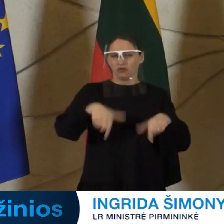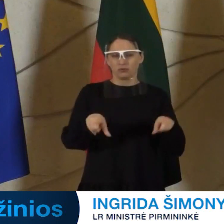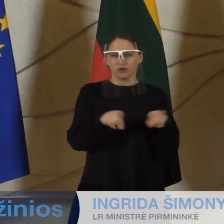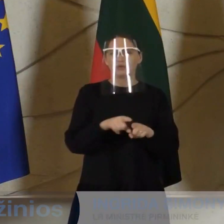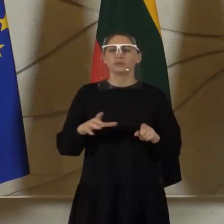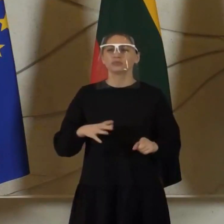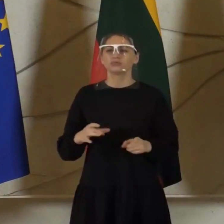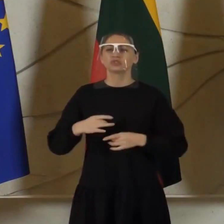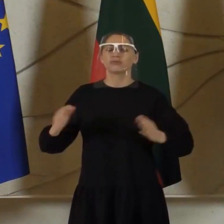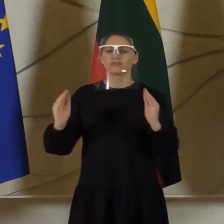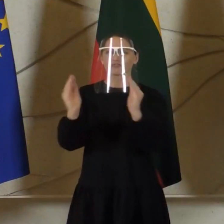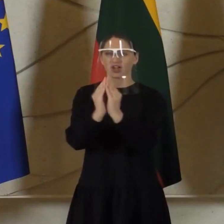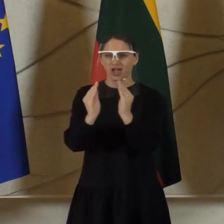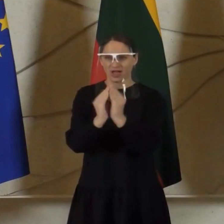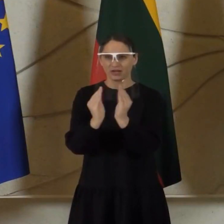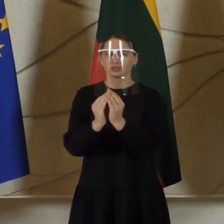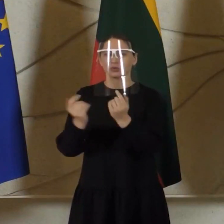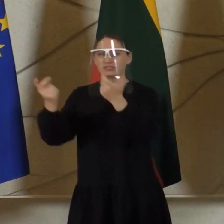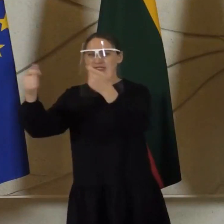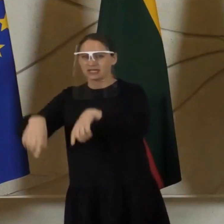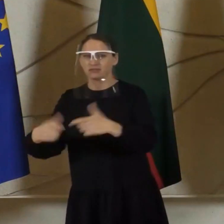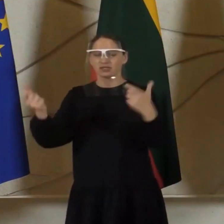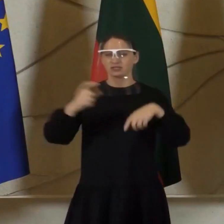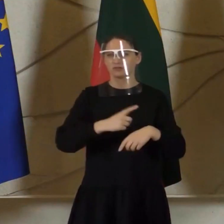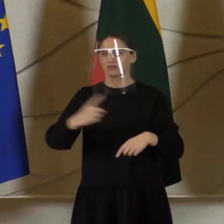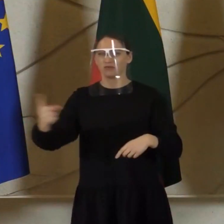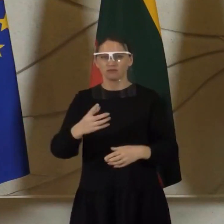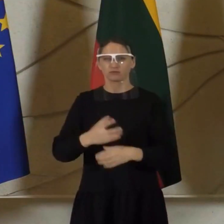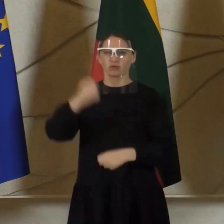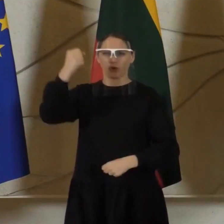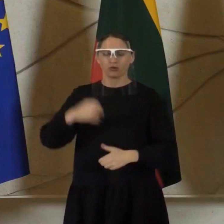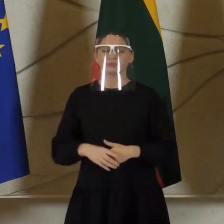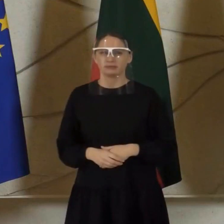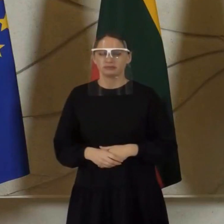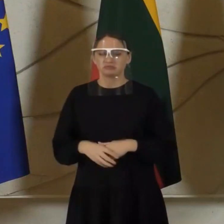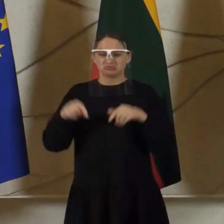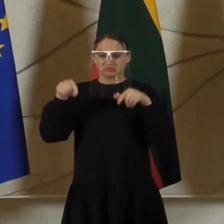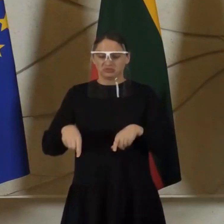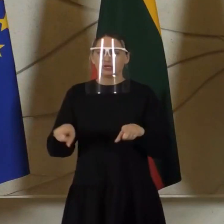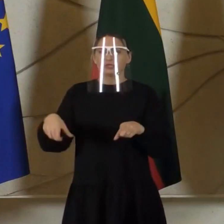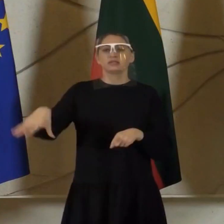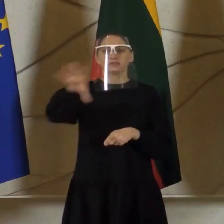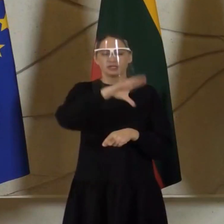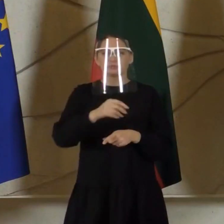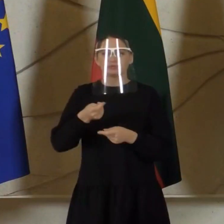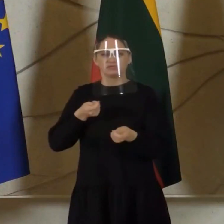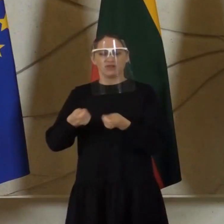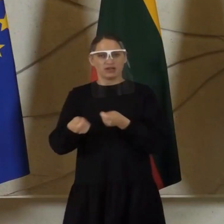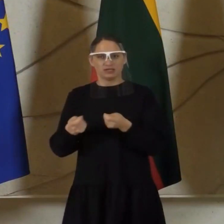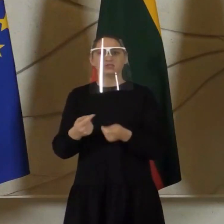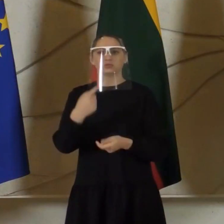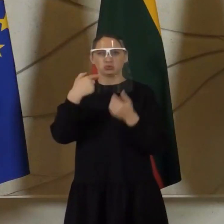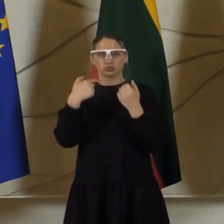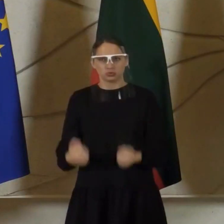kuomet vėlykų laikotarpių toks apribojimas galiojo. Ir be jokios abejonės tai yra iššūkis, organizacinis iššūkis,